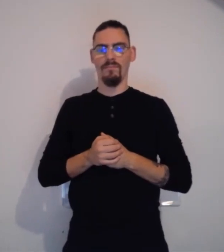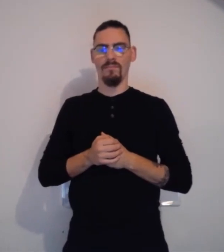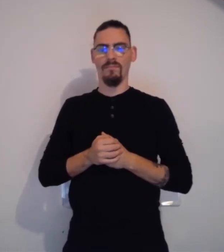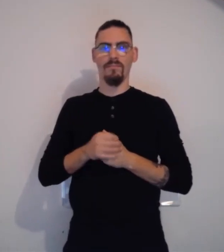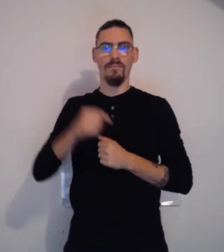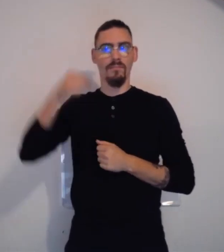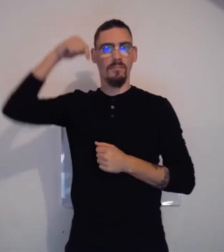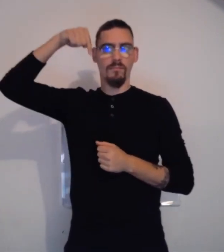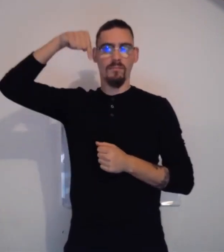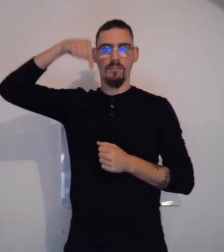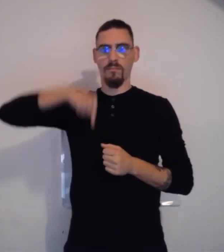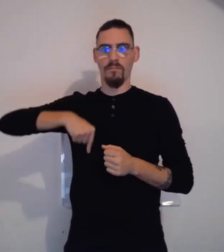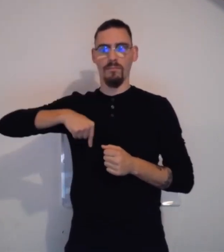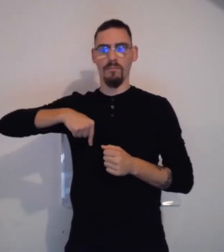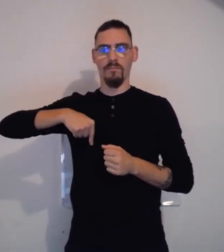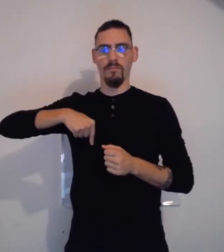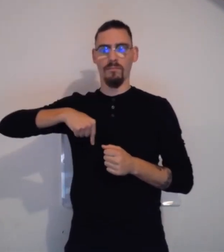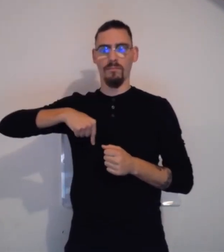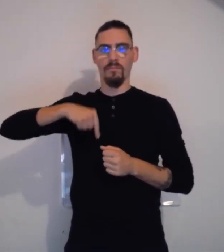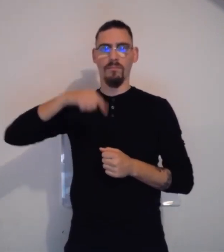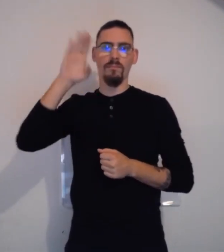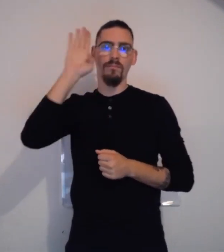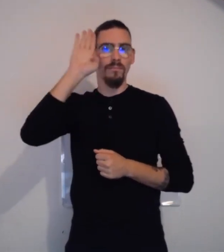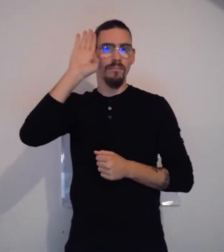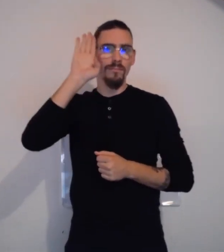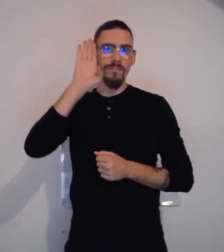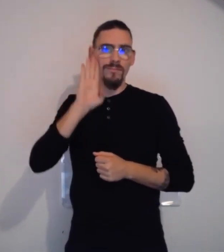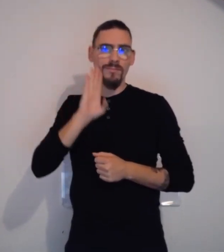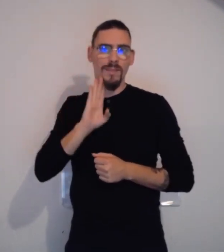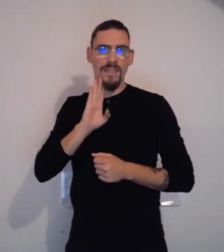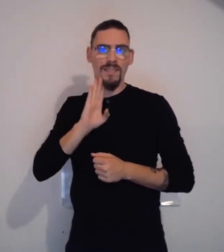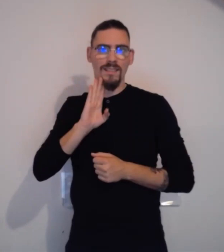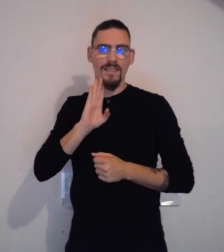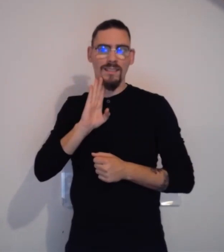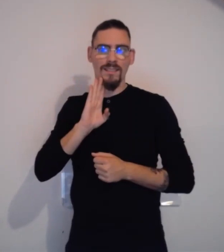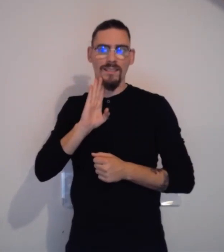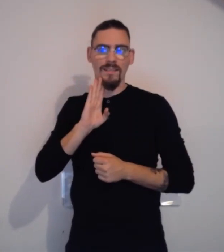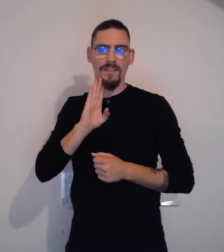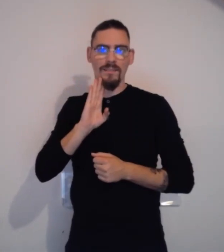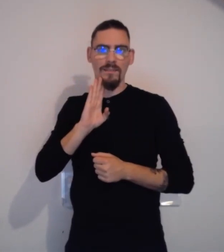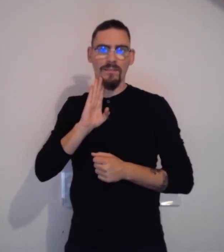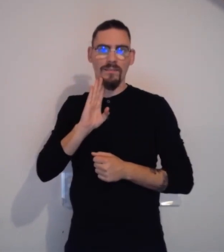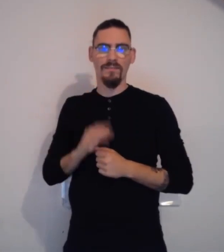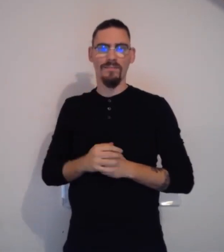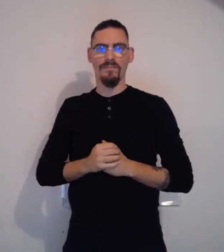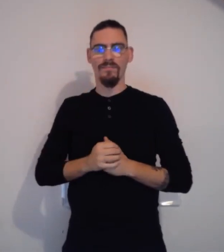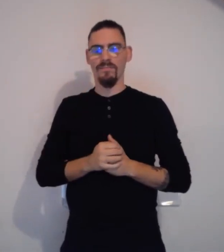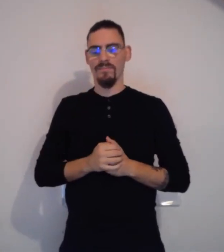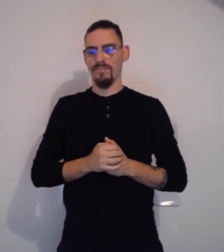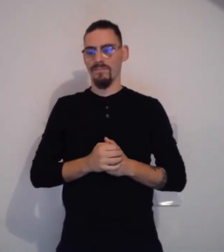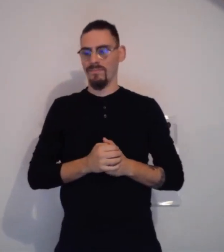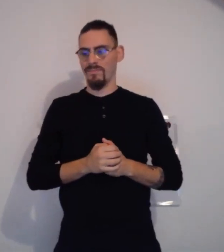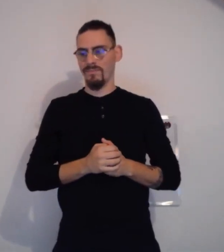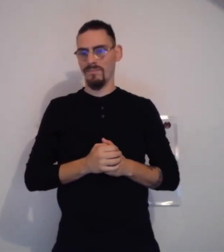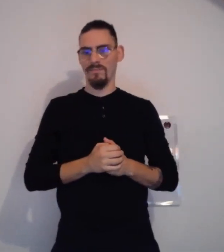eh bien, on va vers le bas. On caresse la joue du haut vers le bas.